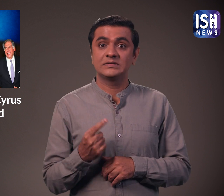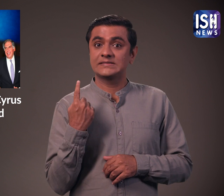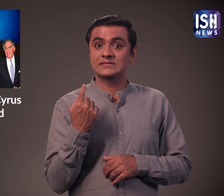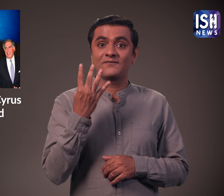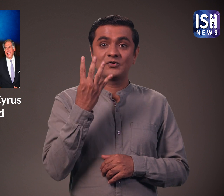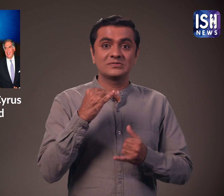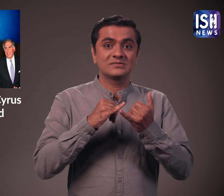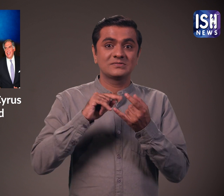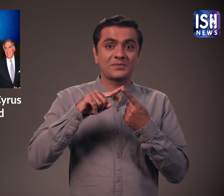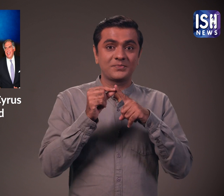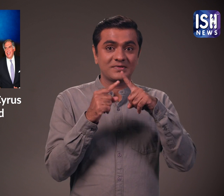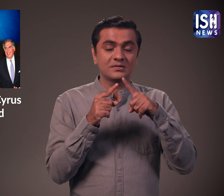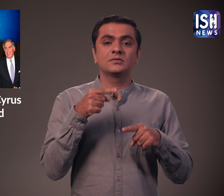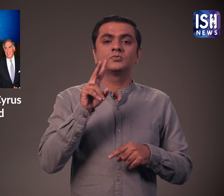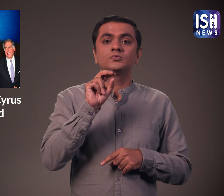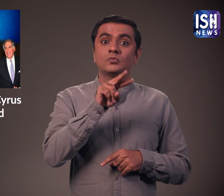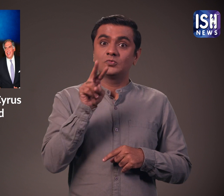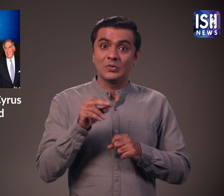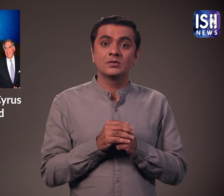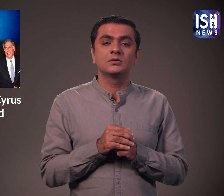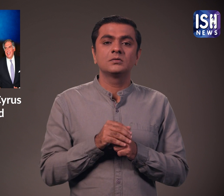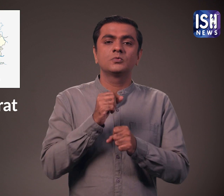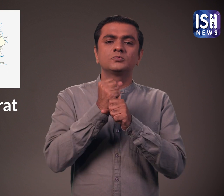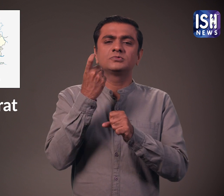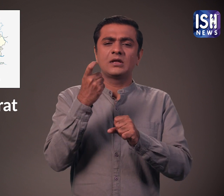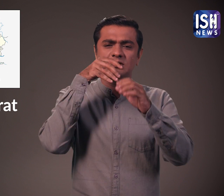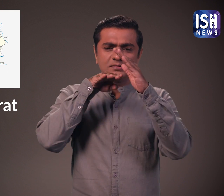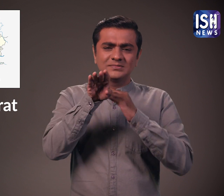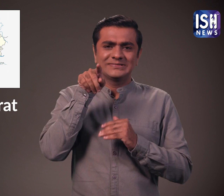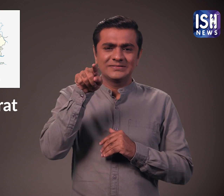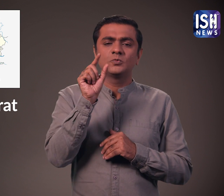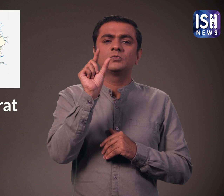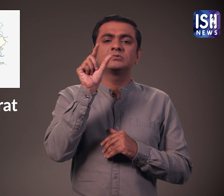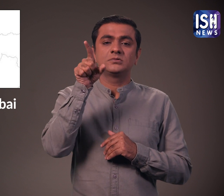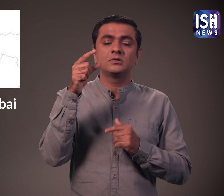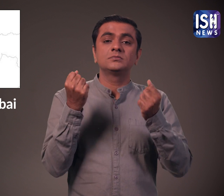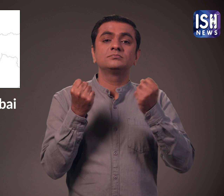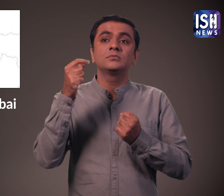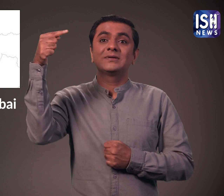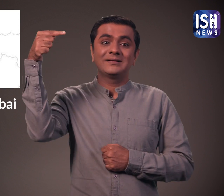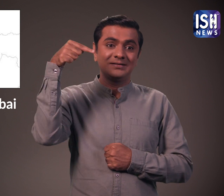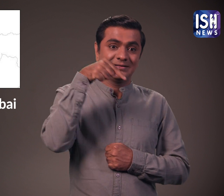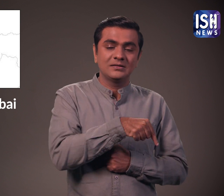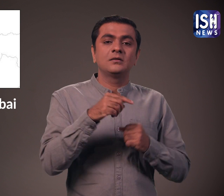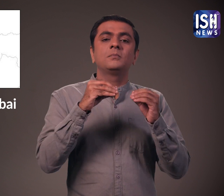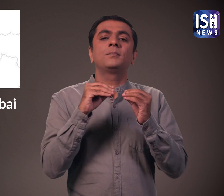कल 4 सितंबर 2022 को मिस्त्री गुजरात के उडवाडा से मुंबई की आत्रा कर रहे